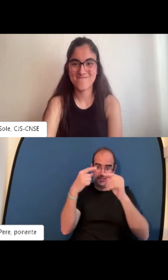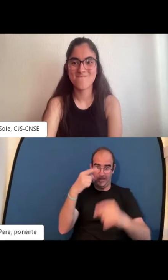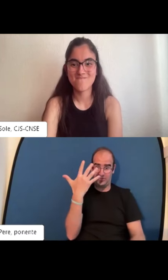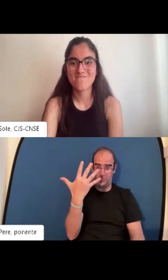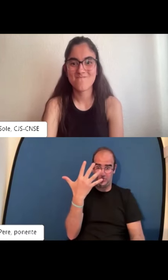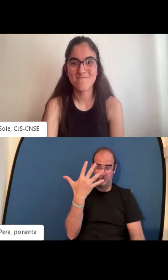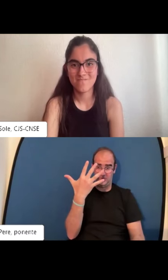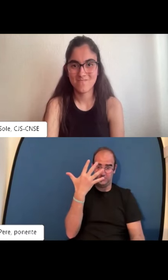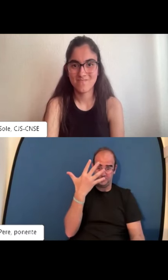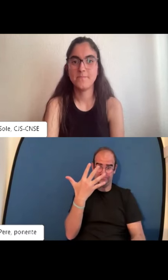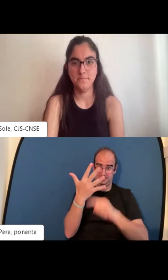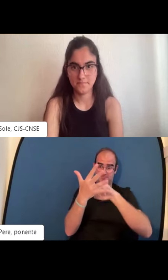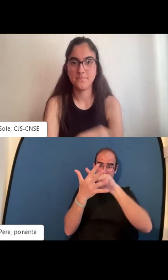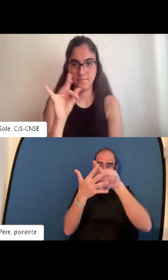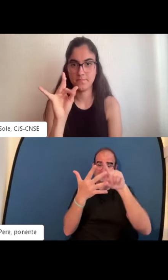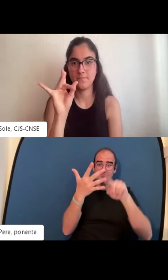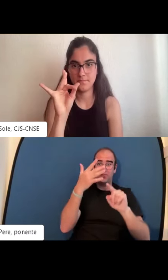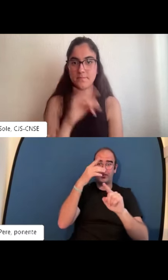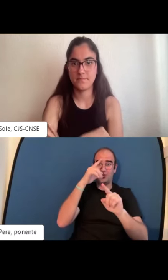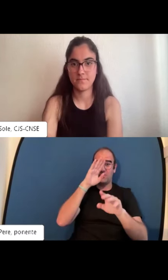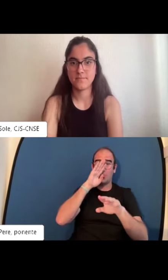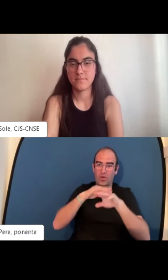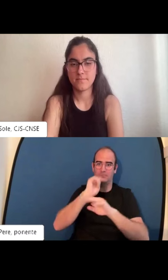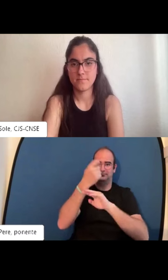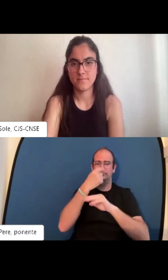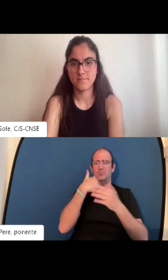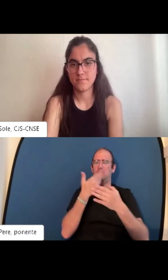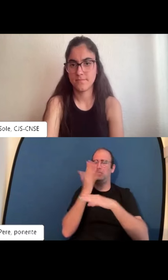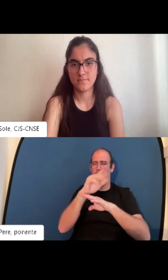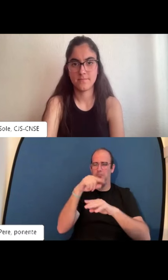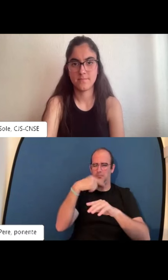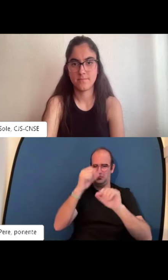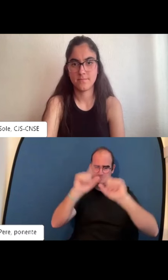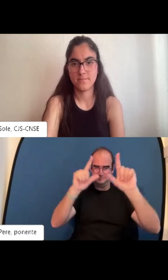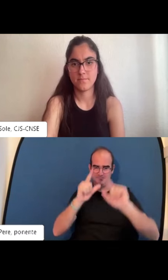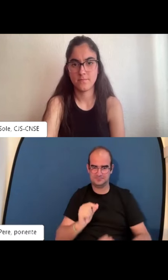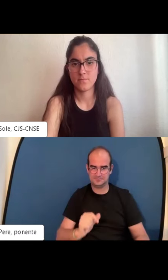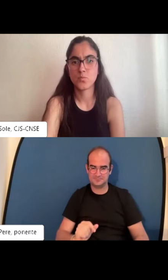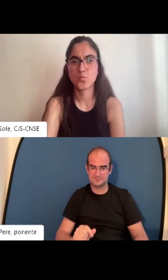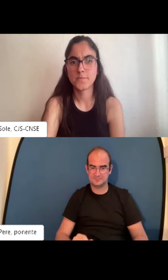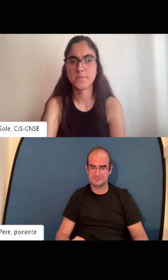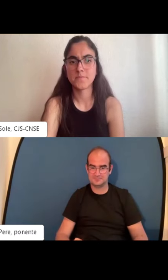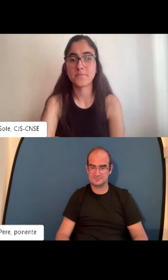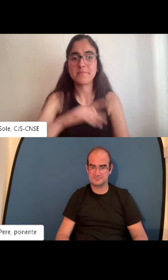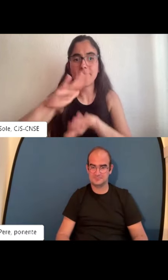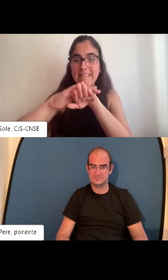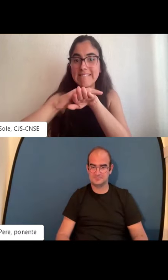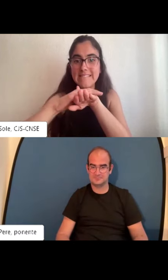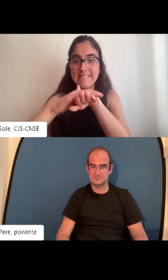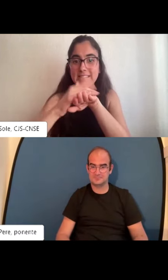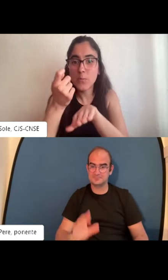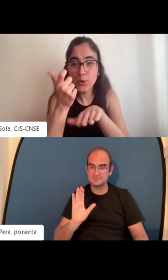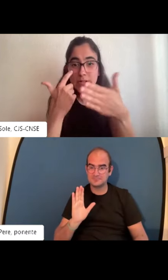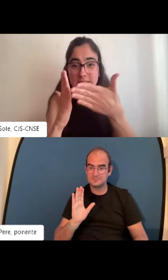ahora mismo tú piensas que las personas tenemos cinco dedos en cada mano, ¿verdad? Pues te voy a poner un ejemplo